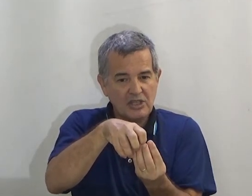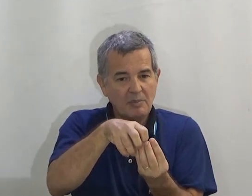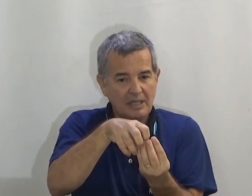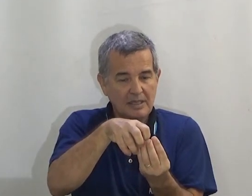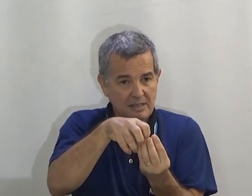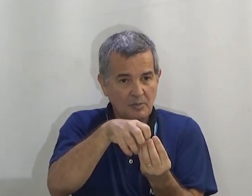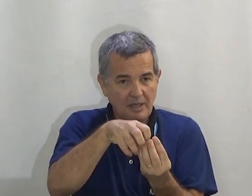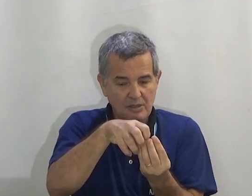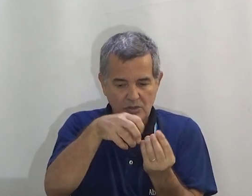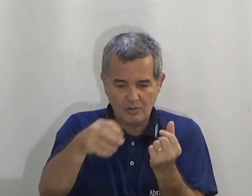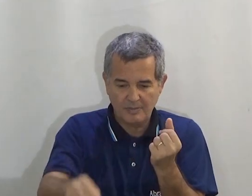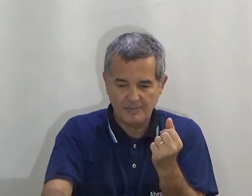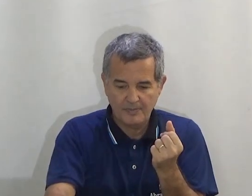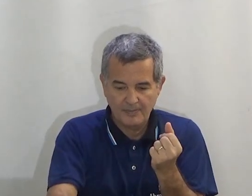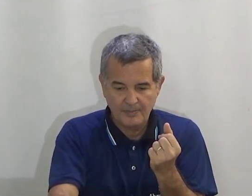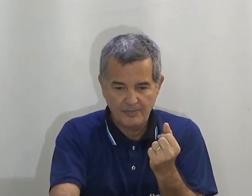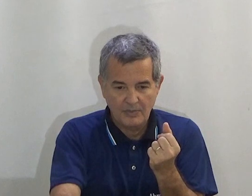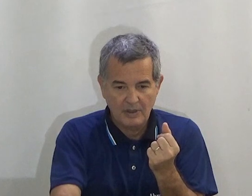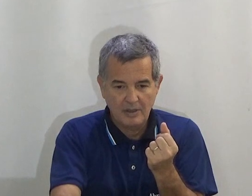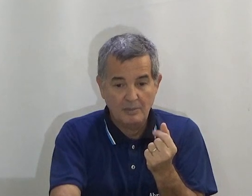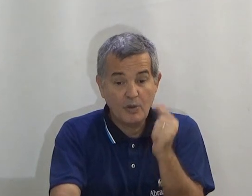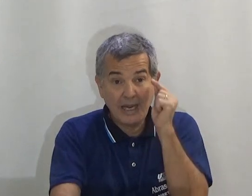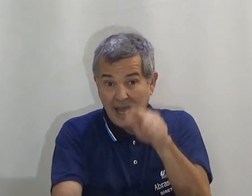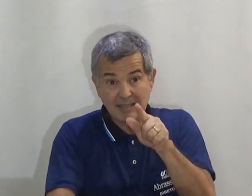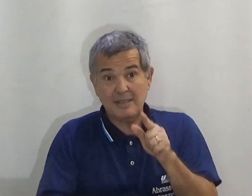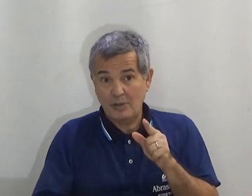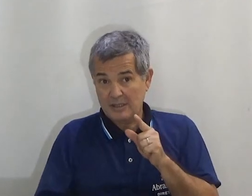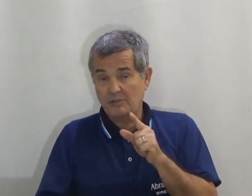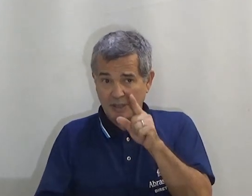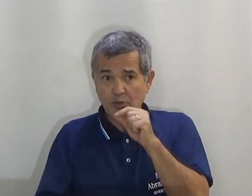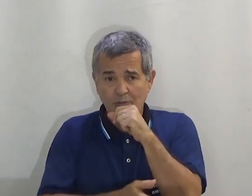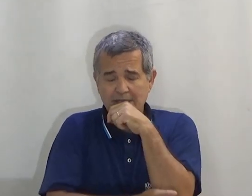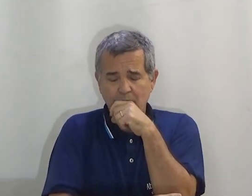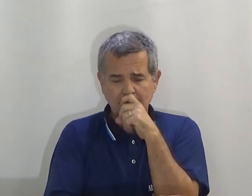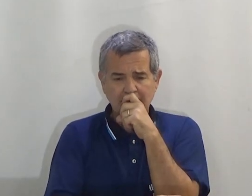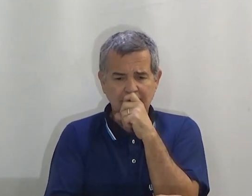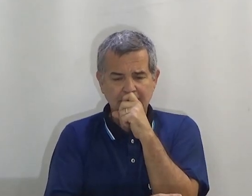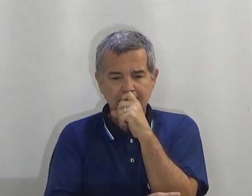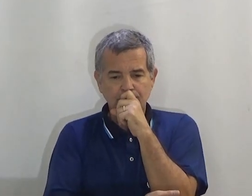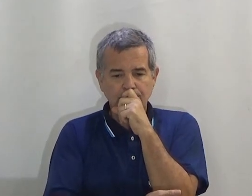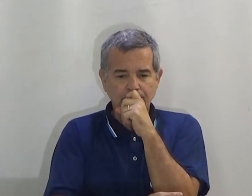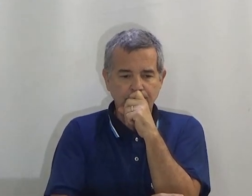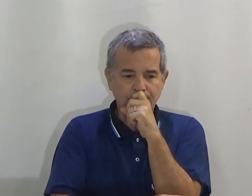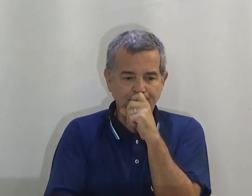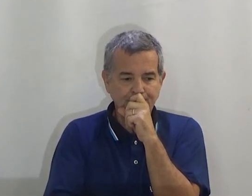Prestem bem atenção para isso. Porque nessa situação fica muito mais importante.